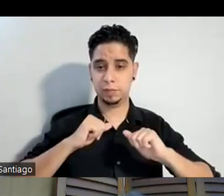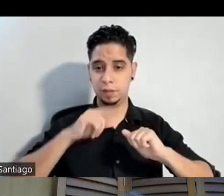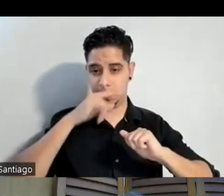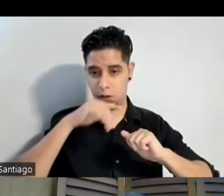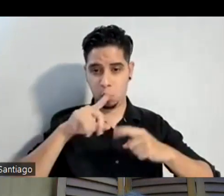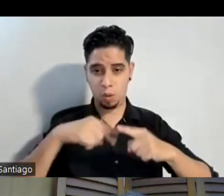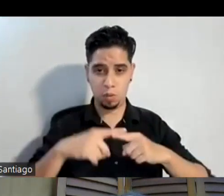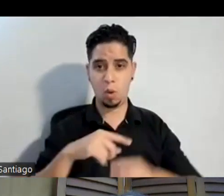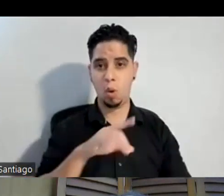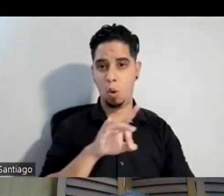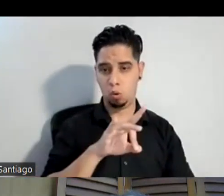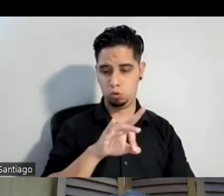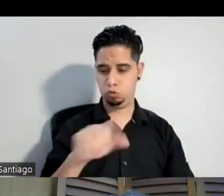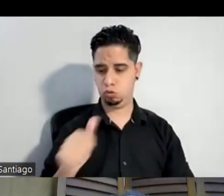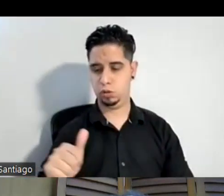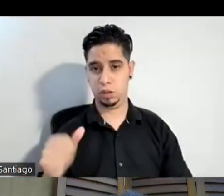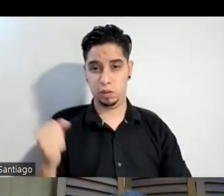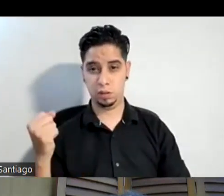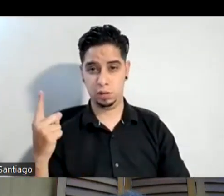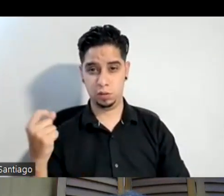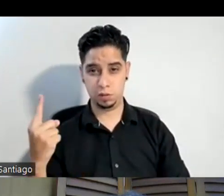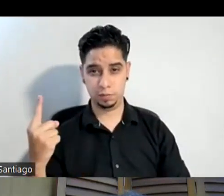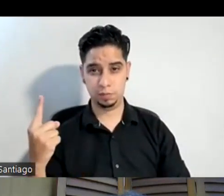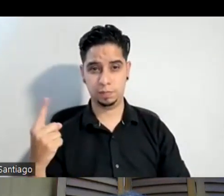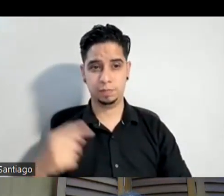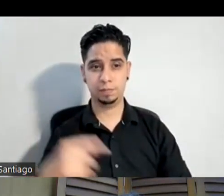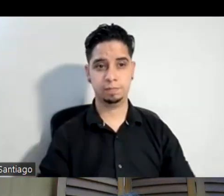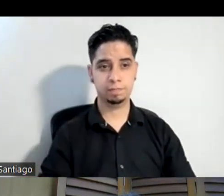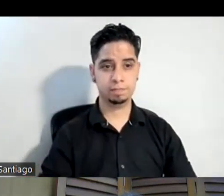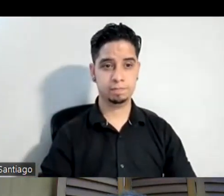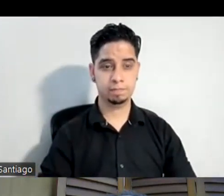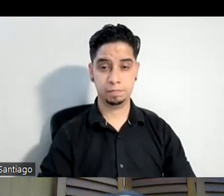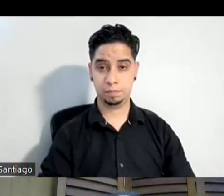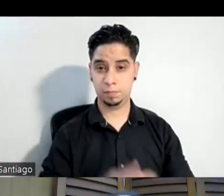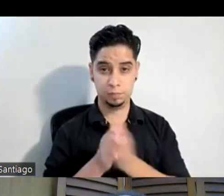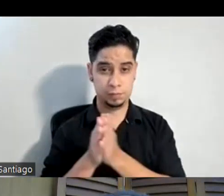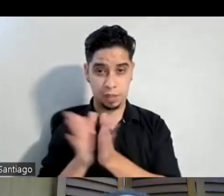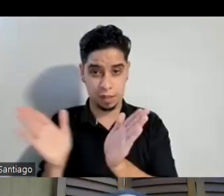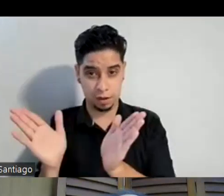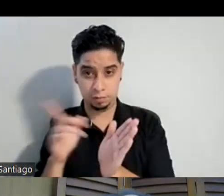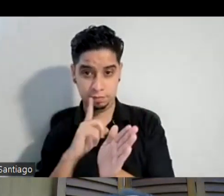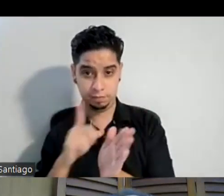10 y el 11 no funciones generales o sea exacto va todo el mundo para